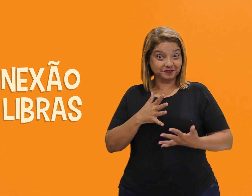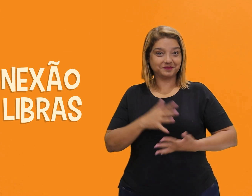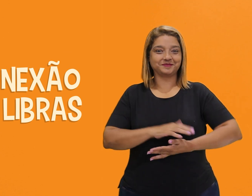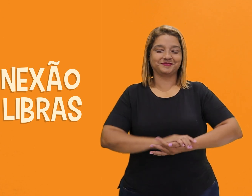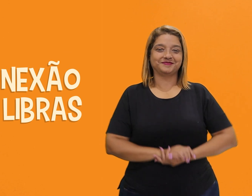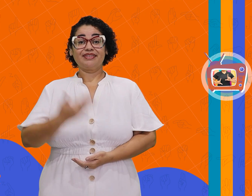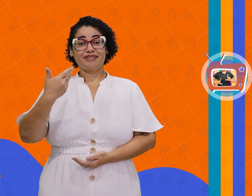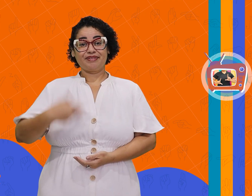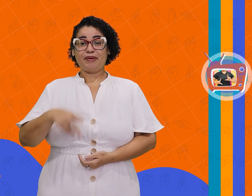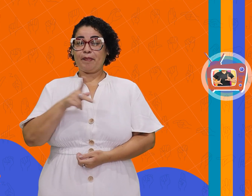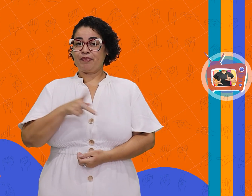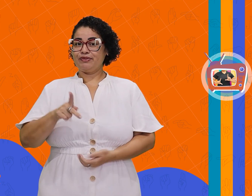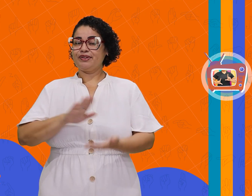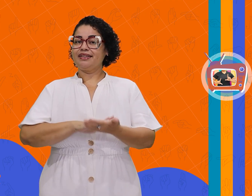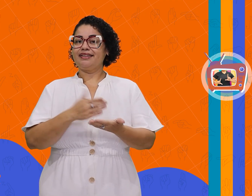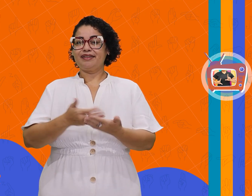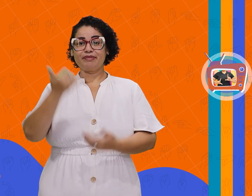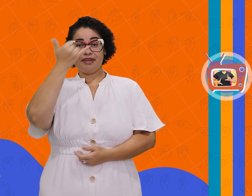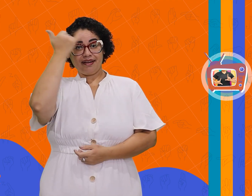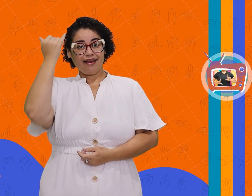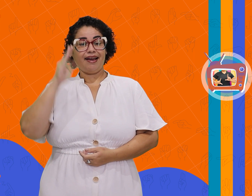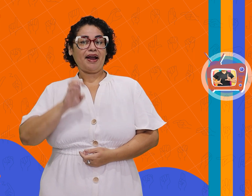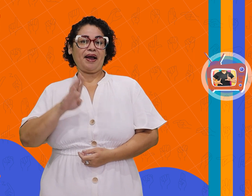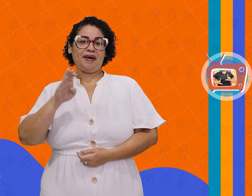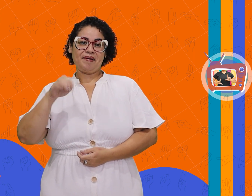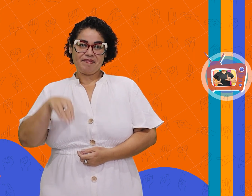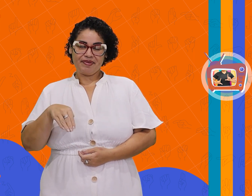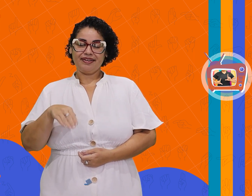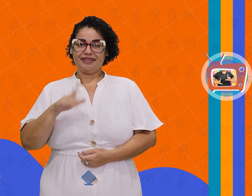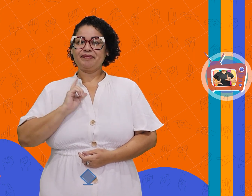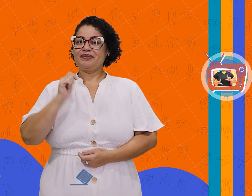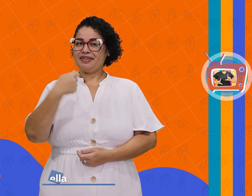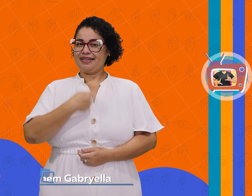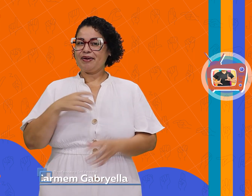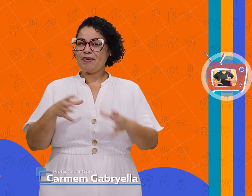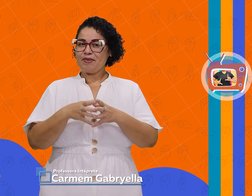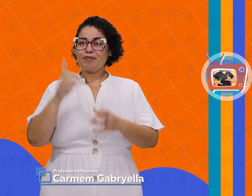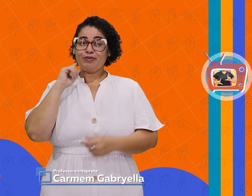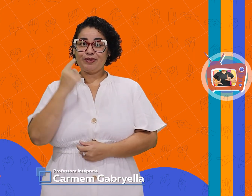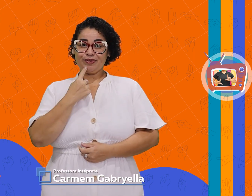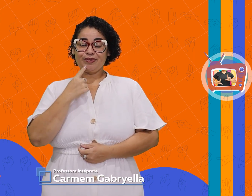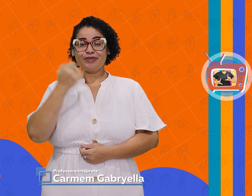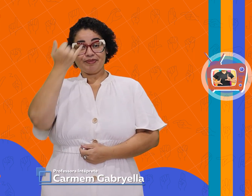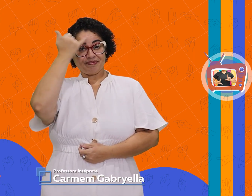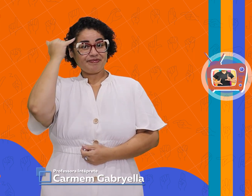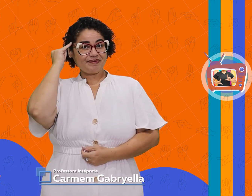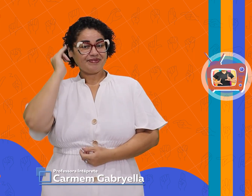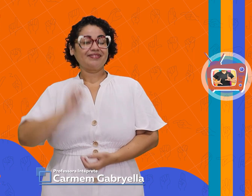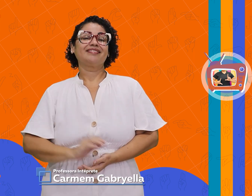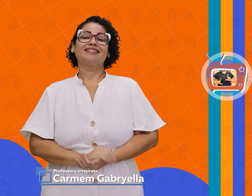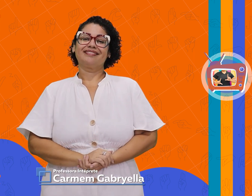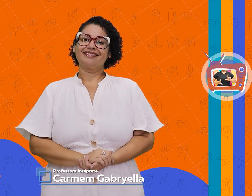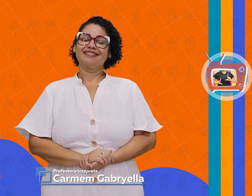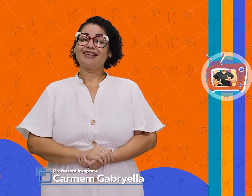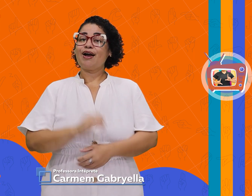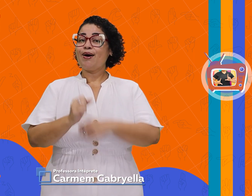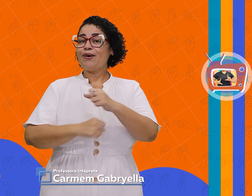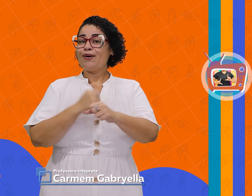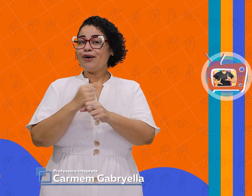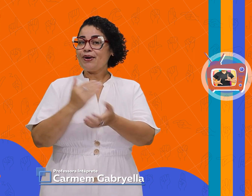Eu sou a professora intérprete Carmen Gabriela, me identifico assim na comunidade surda. O ano começou